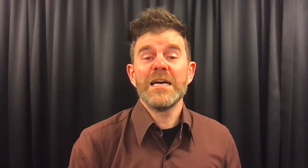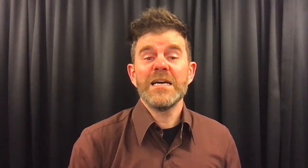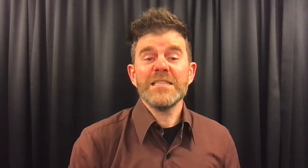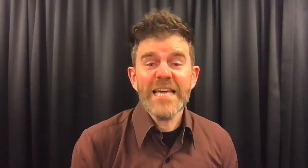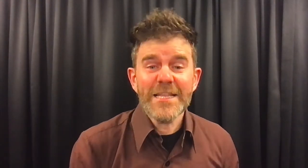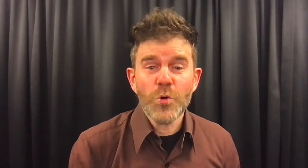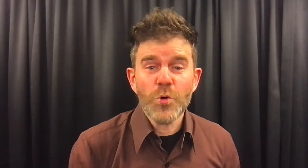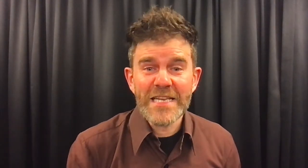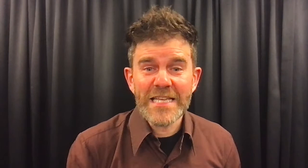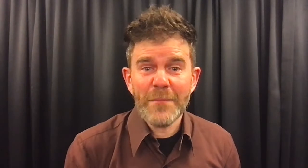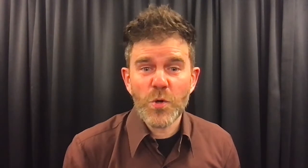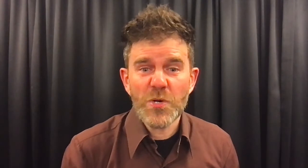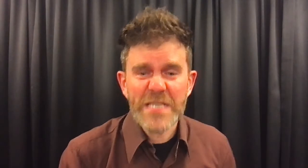Degene die het hoogste kan vliegen, die mag koning zijn.